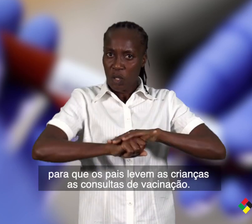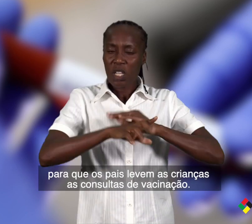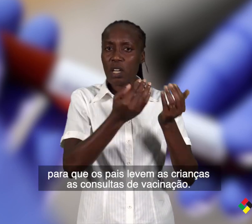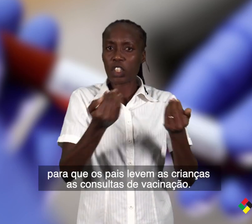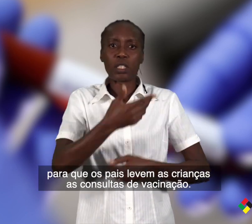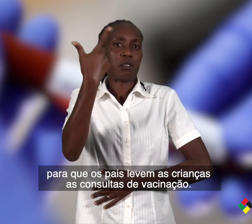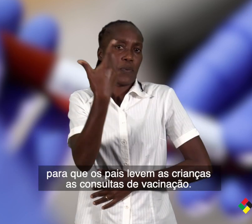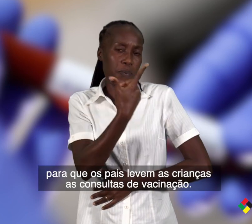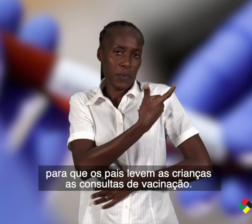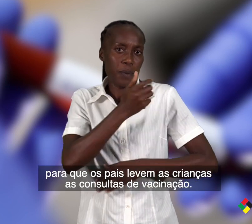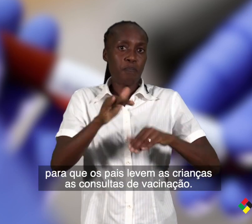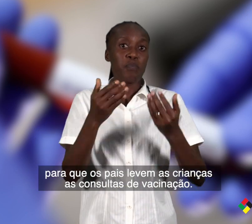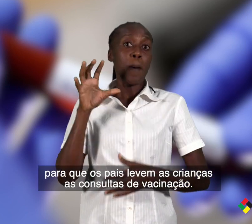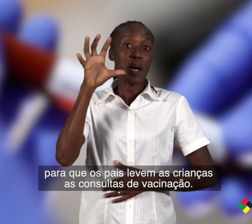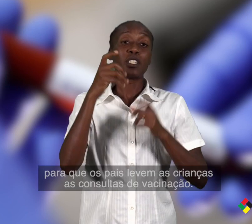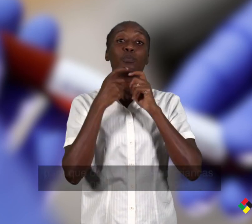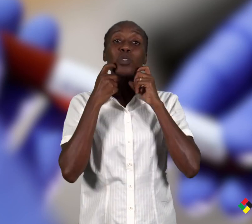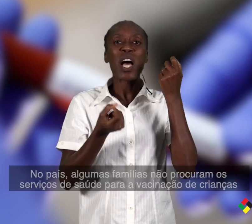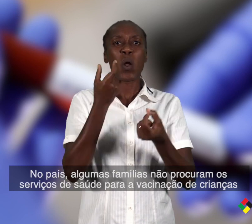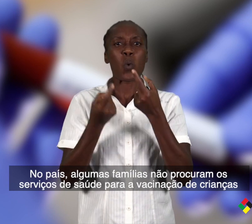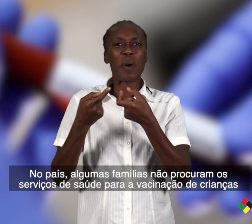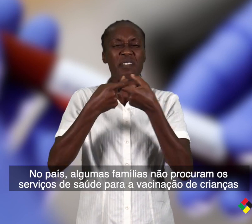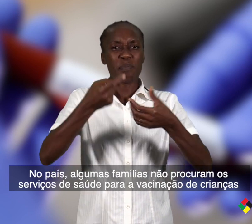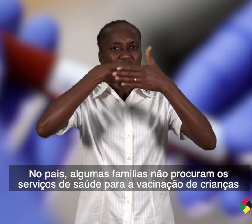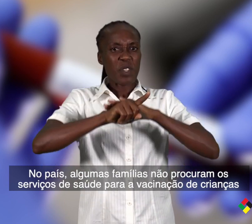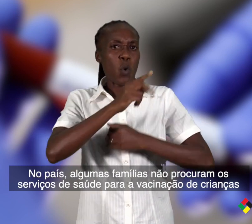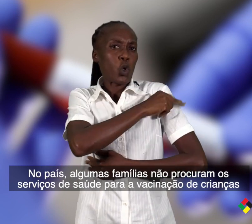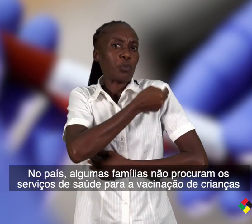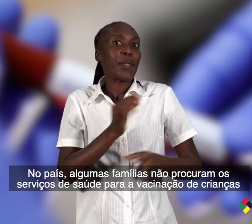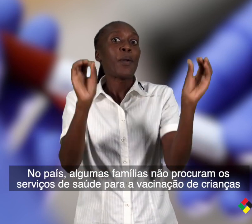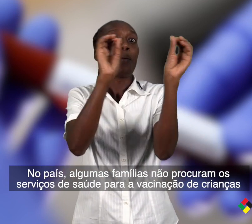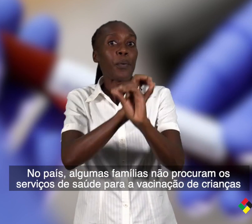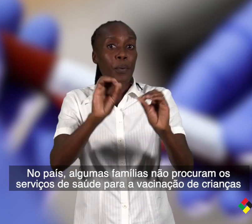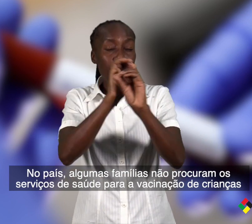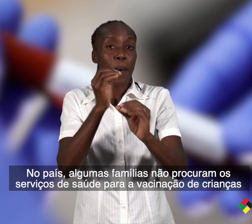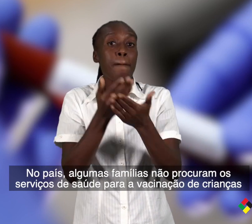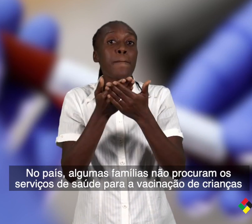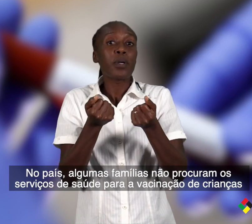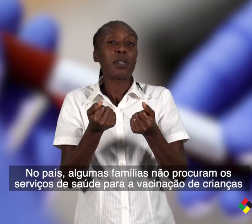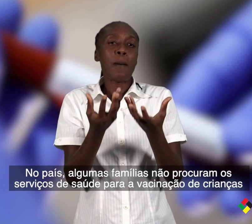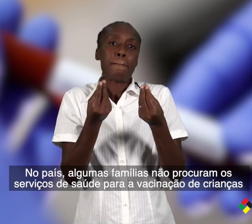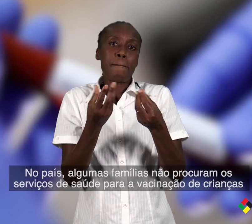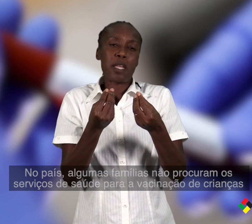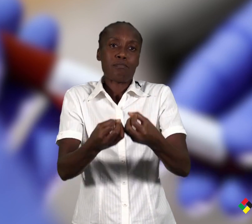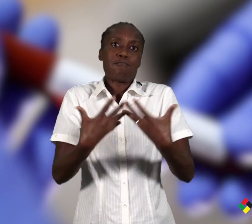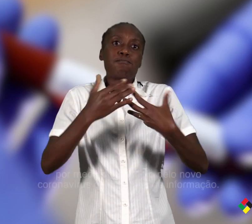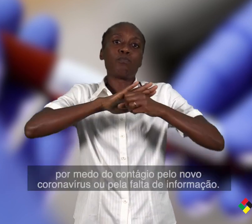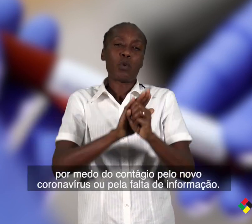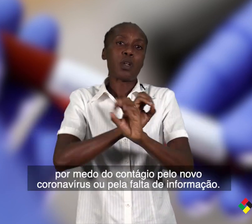pais levem as crianças à vacinação. No país, algumas famílias não procuram os serviços de saúde para vacinação de crianças por medo do